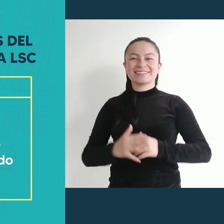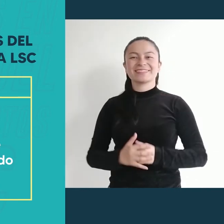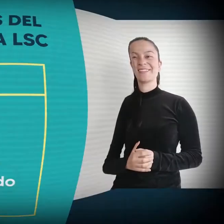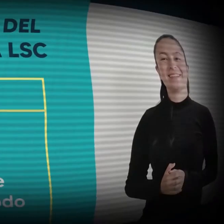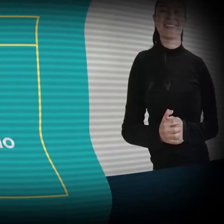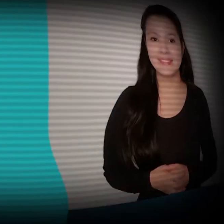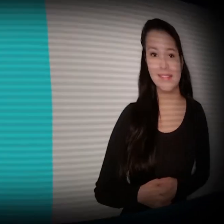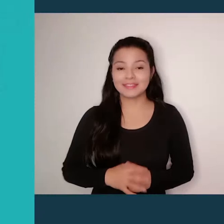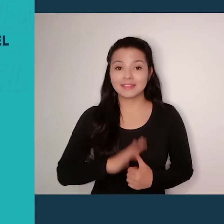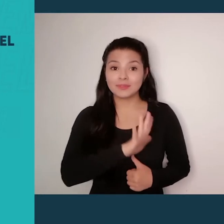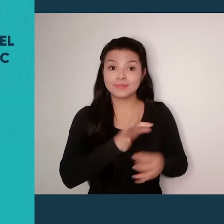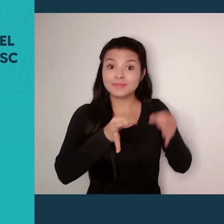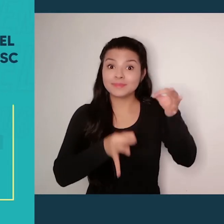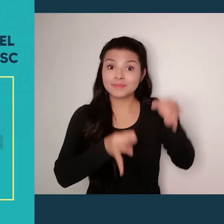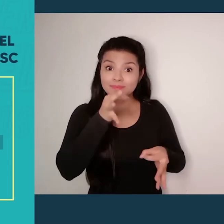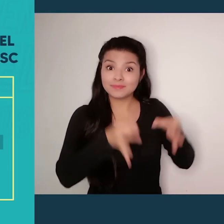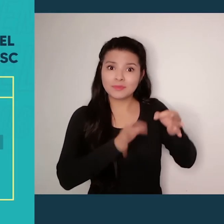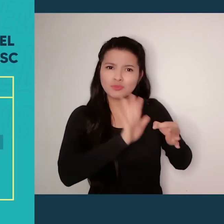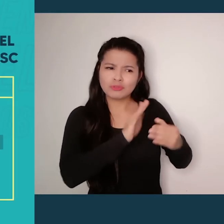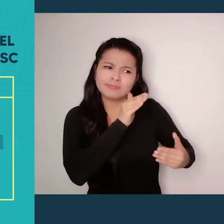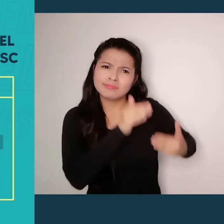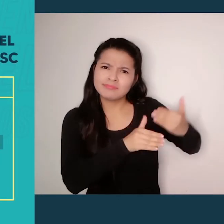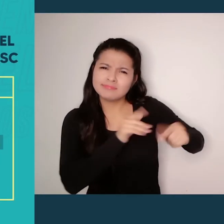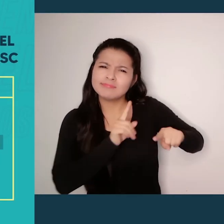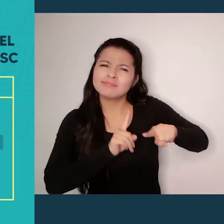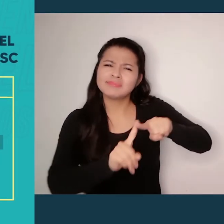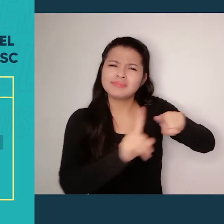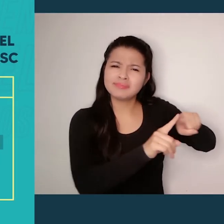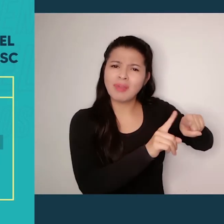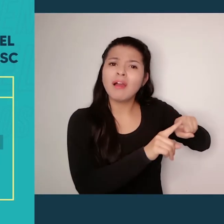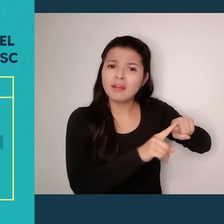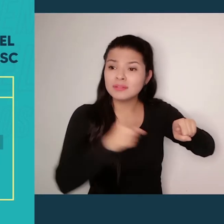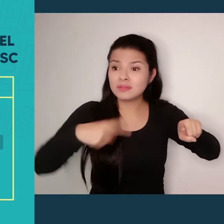Acceso a la justicia con los servicios de interpretación.